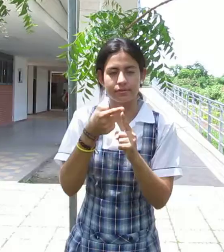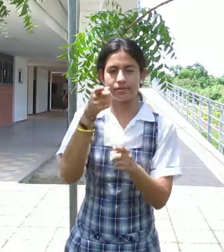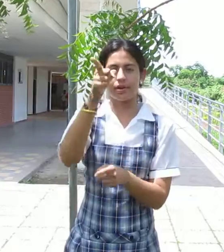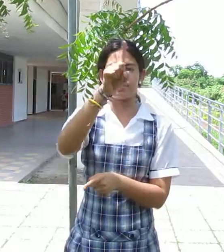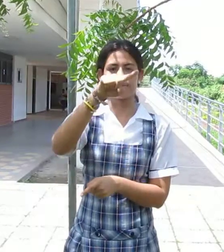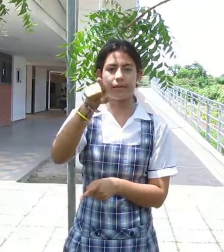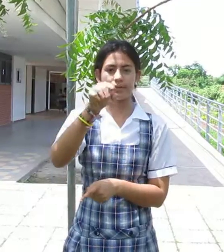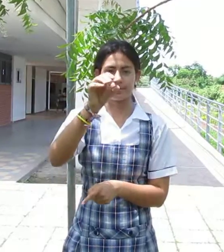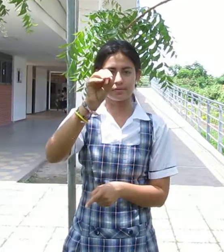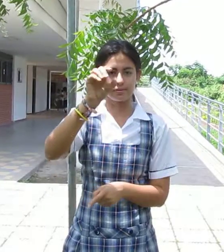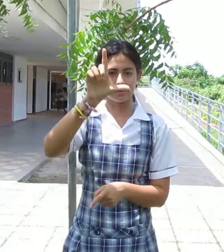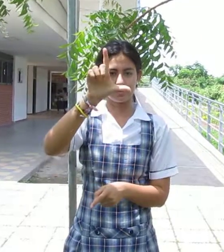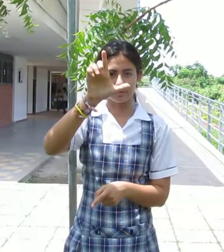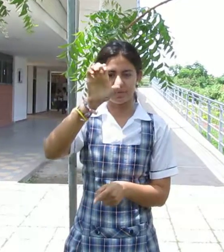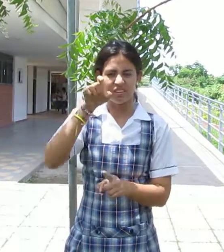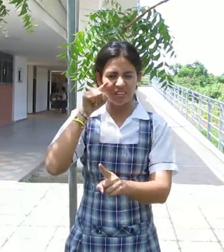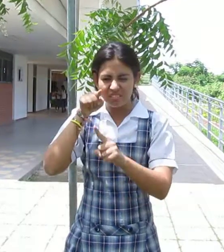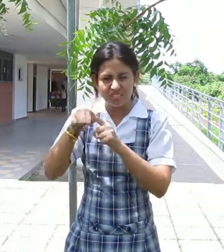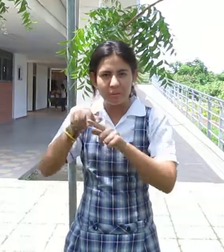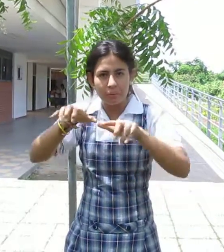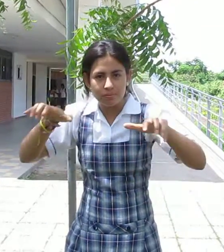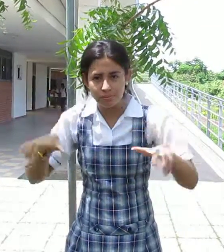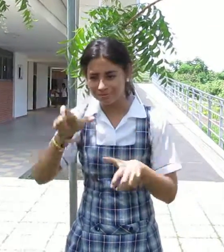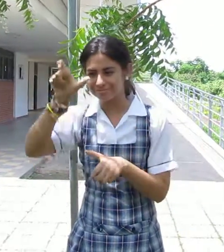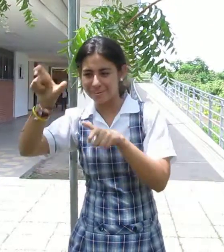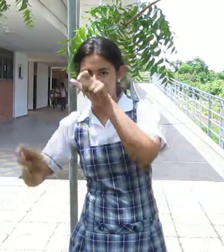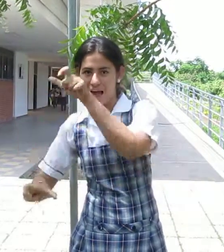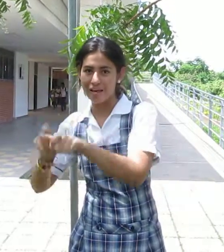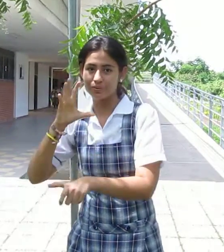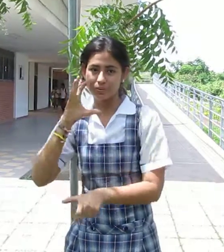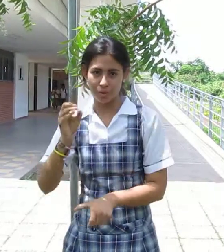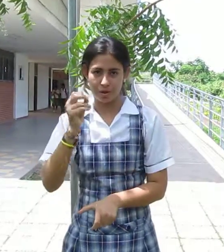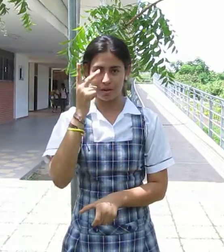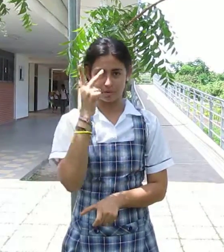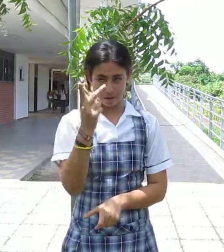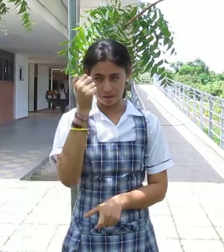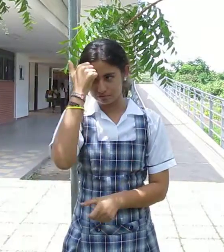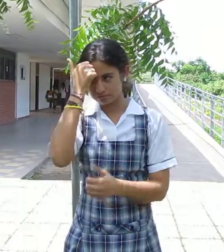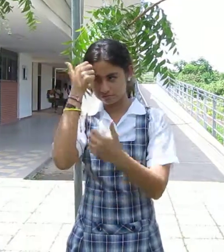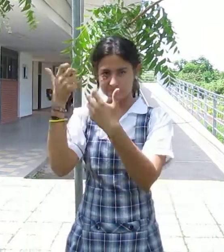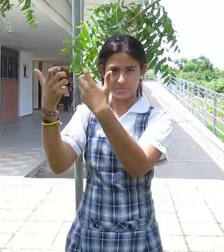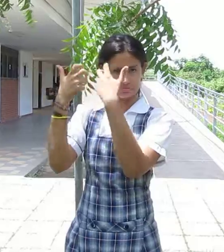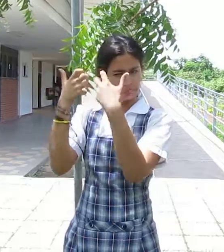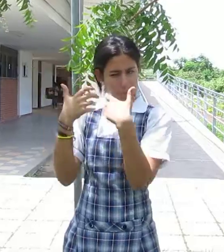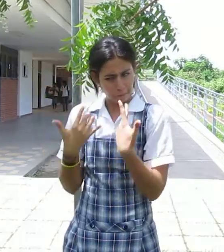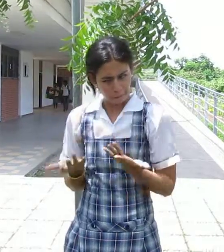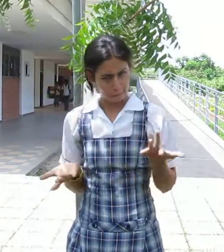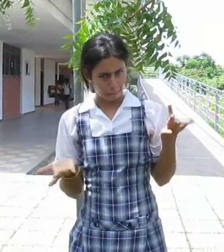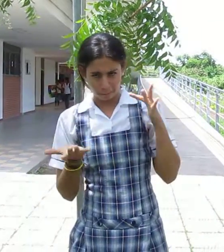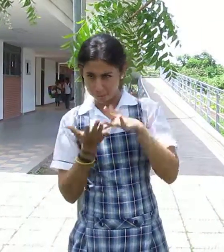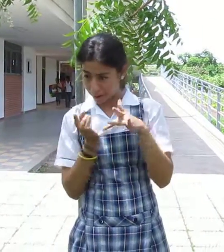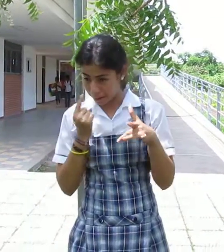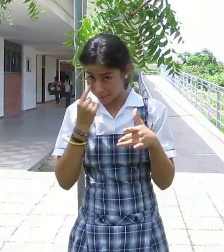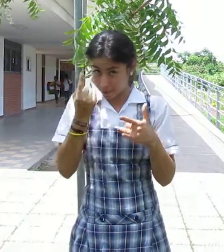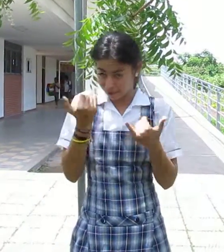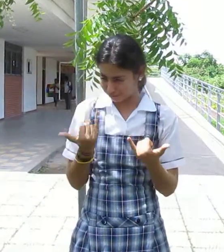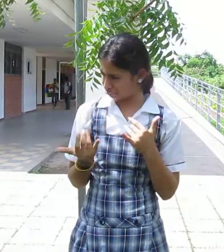y pues quiero explicarles sobre la actividad del sole, que hoy nos